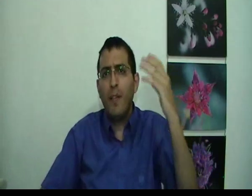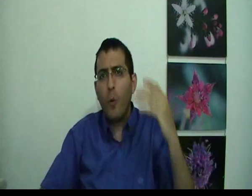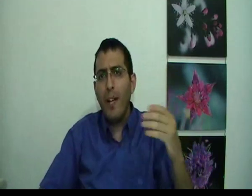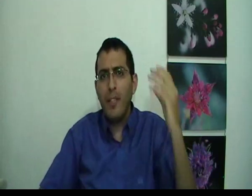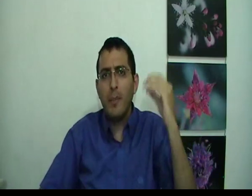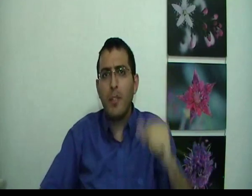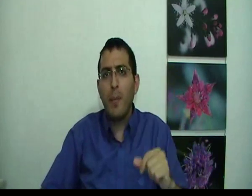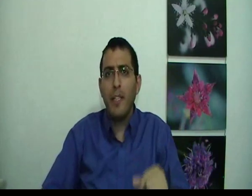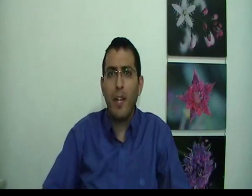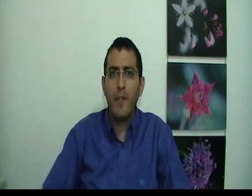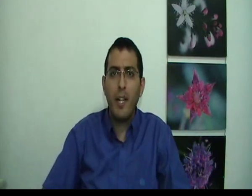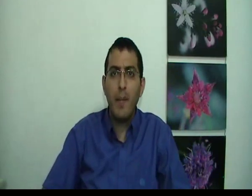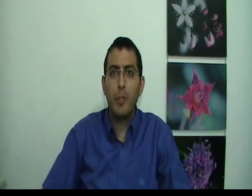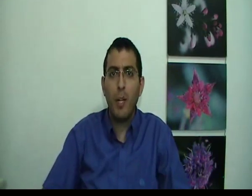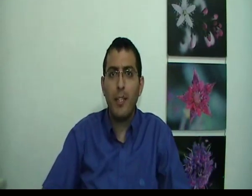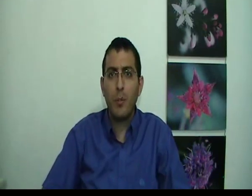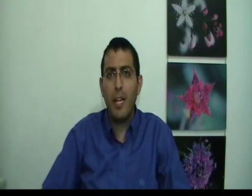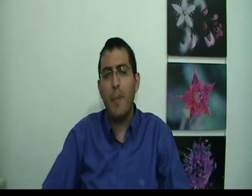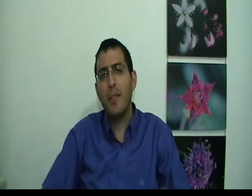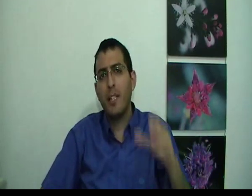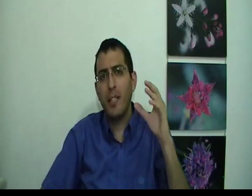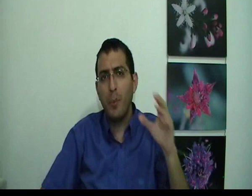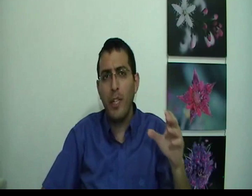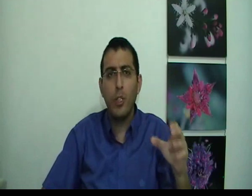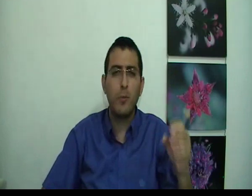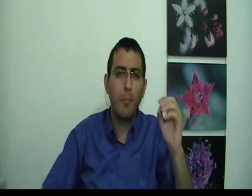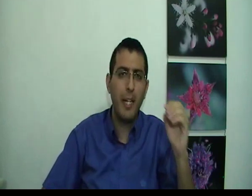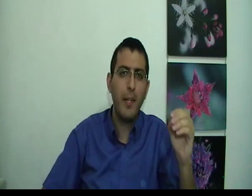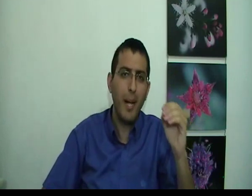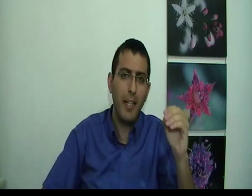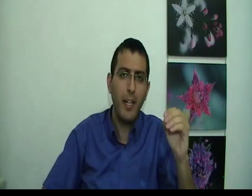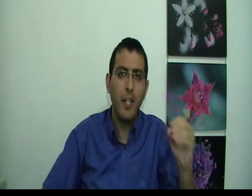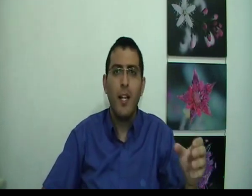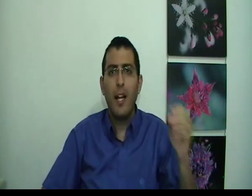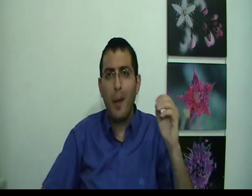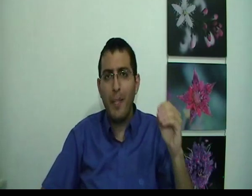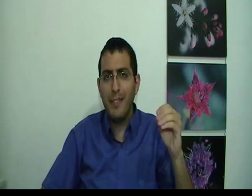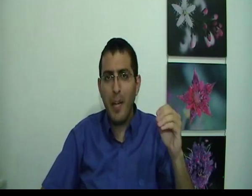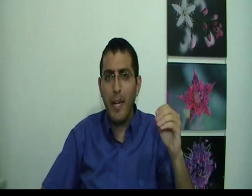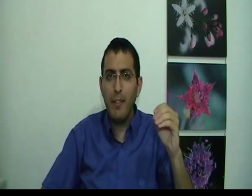וכו' ויש בזה עוד הרבה דברים ביננים בשורה התחתונה בין אדם צריך לתבונן לשאול עצמו מי אני, מה אני לחפש את האמת